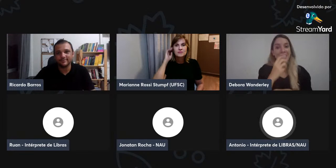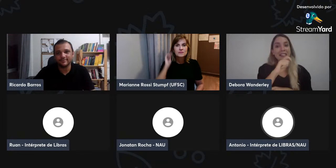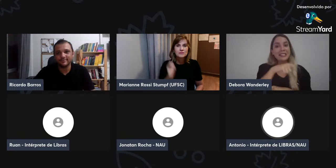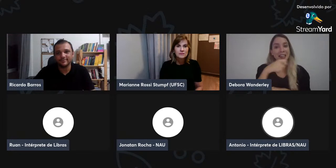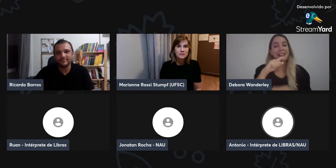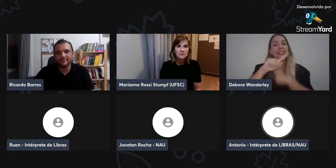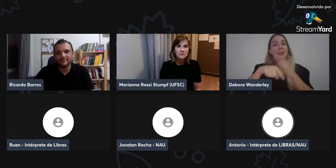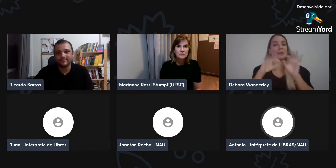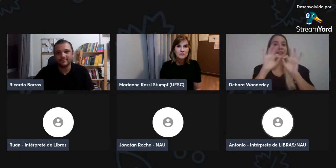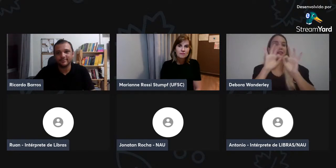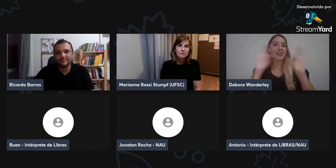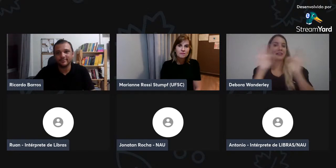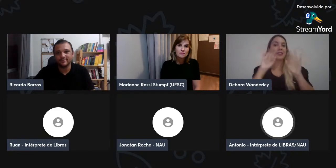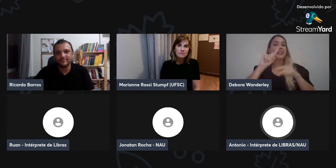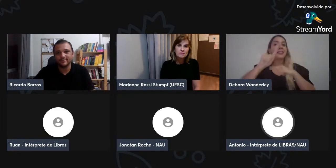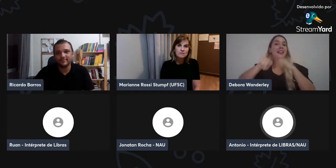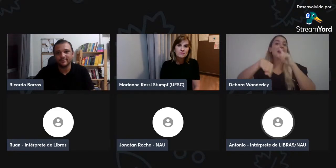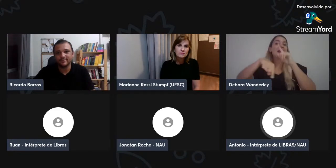tenta fazer